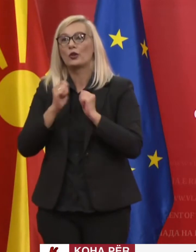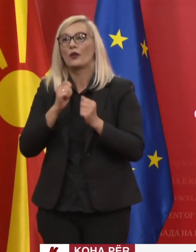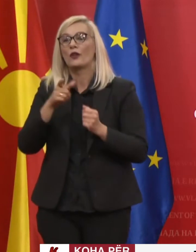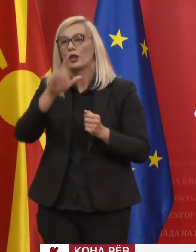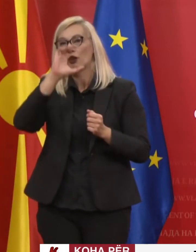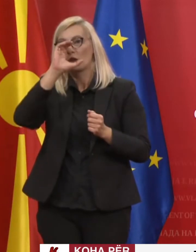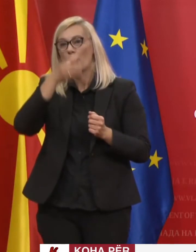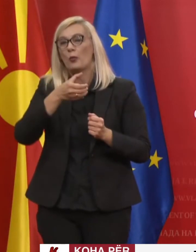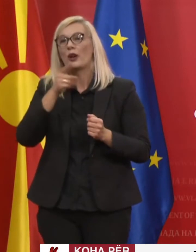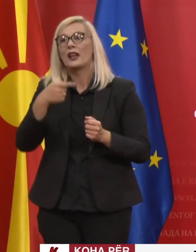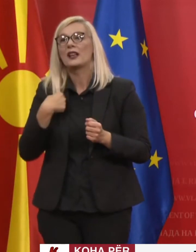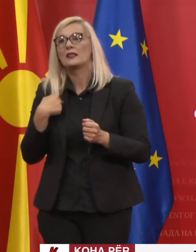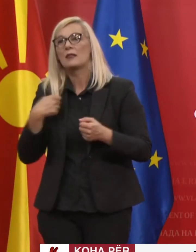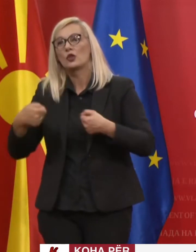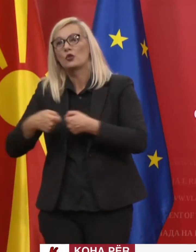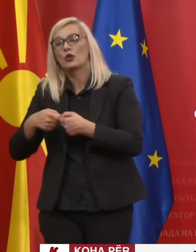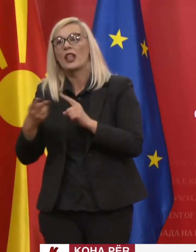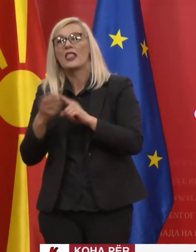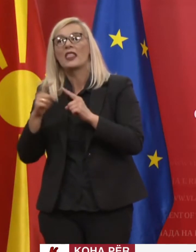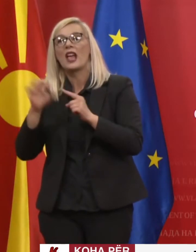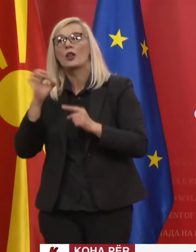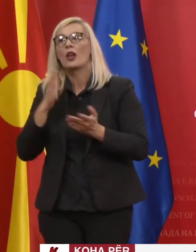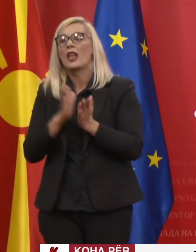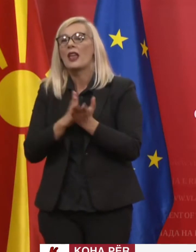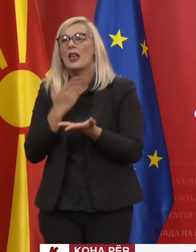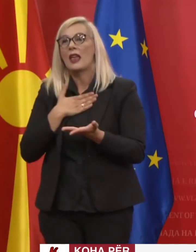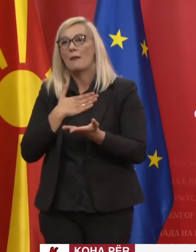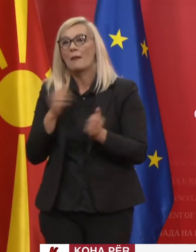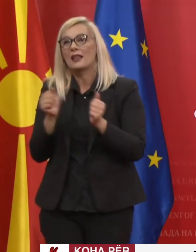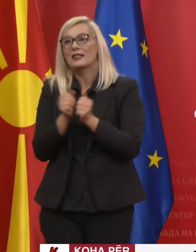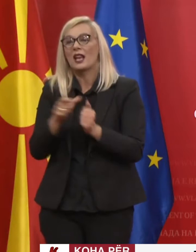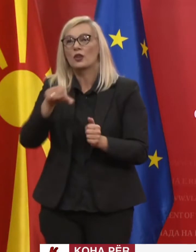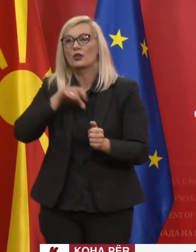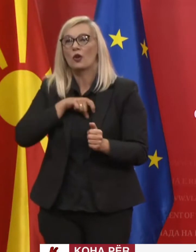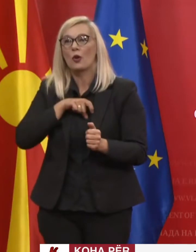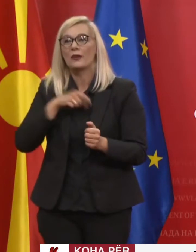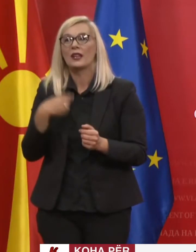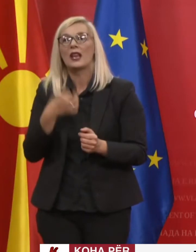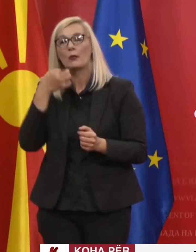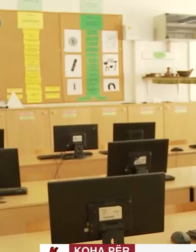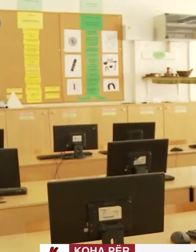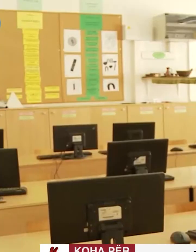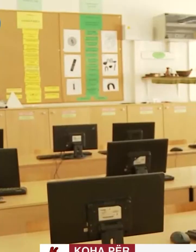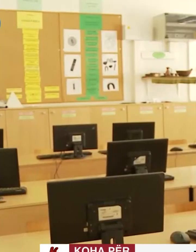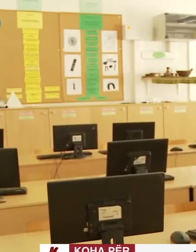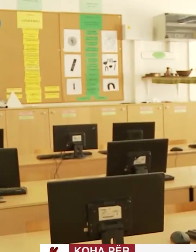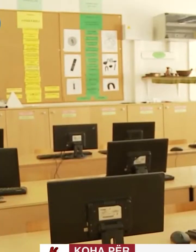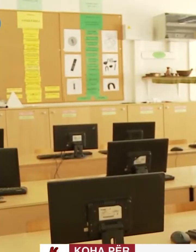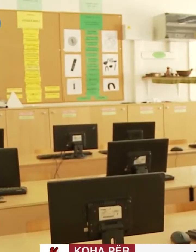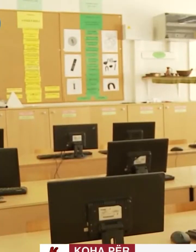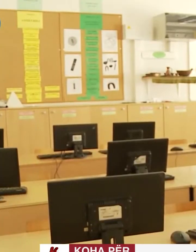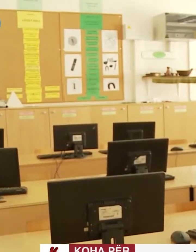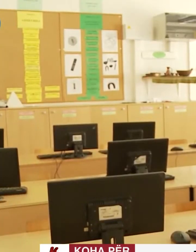për përmirësimin dhe përshtatje në saj me nevojate se cilit nëzënës në vendin tonë, tha Zaef. Theksoj se